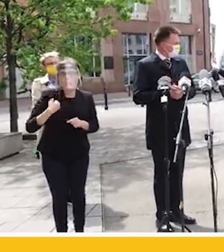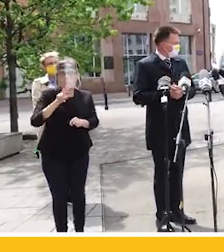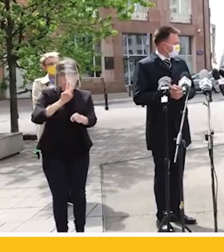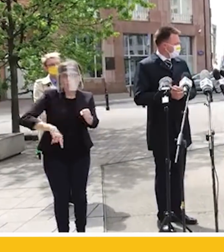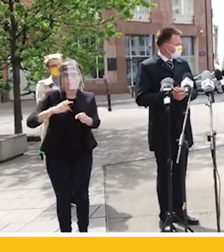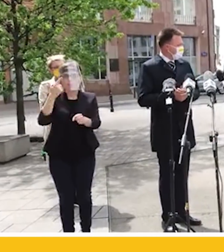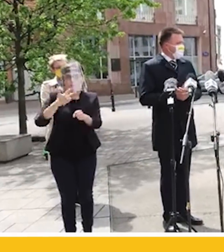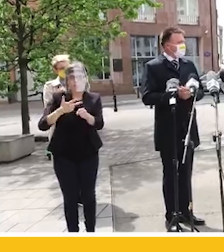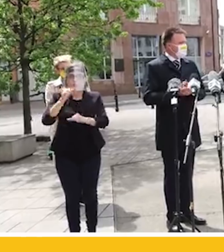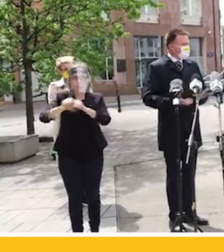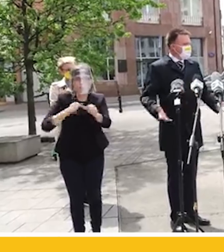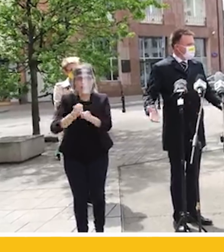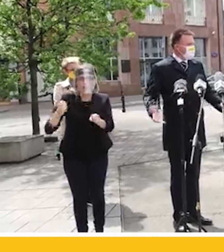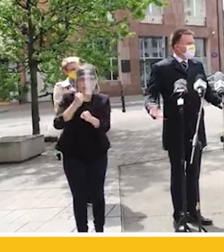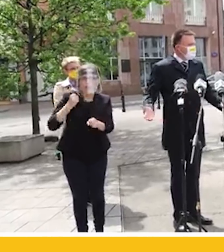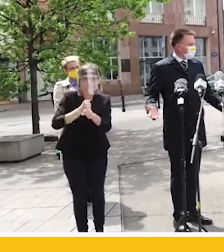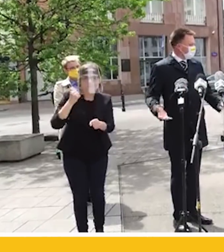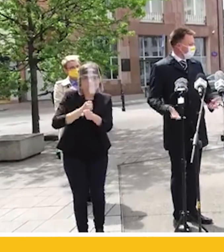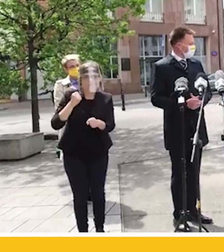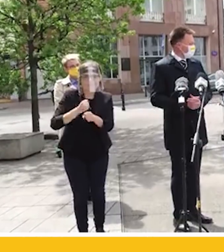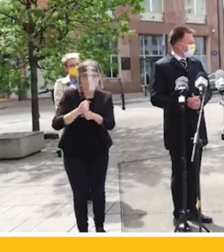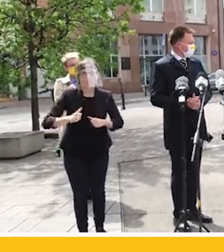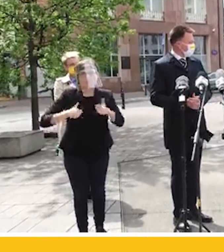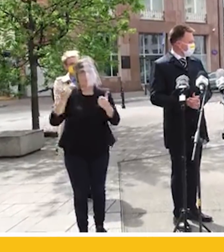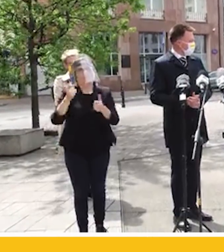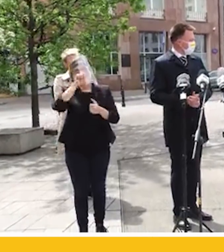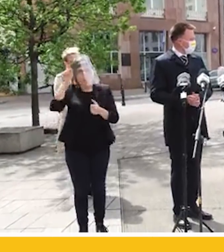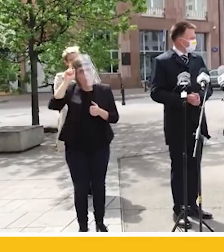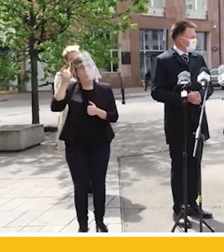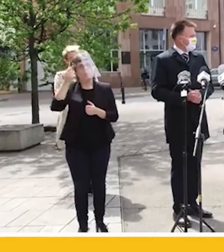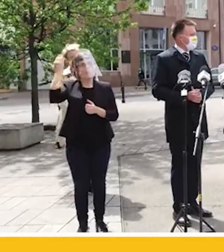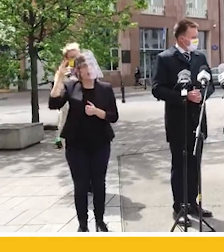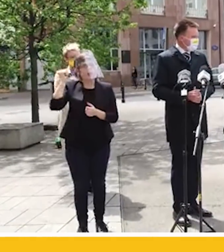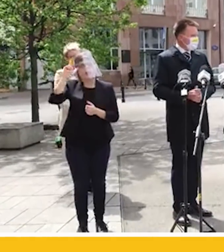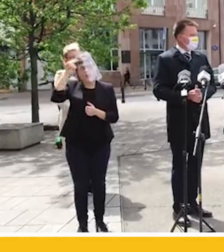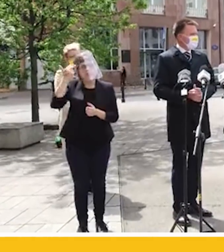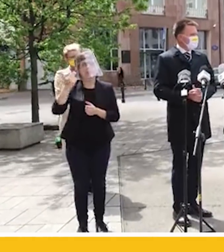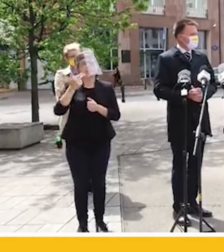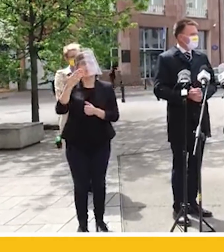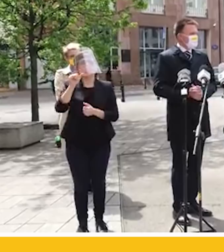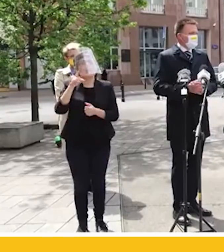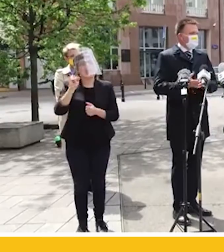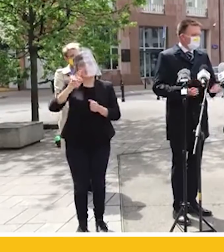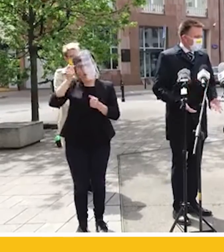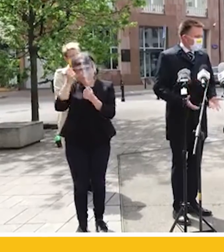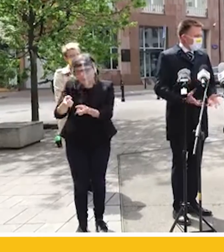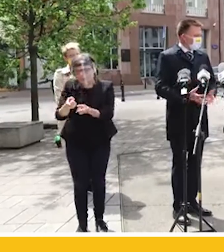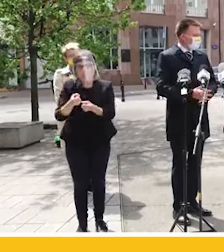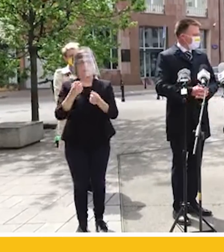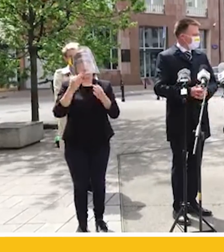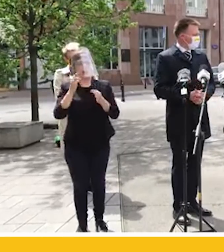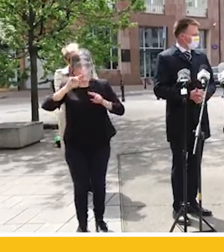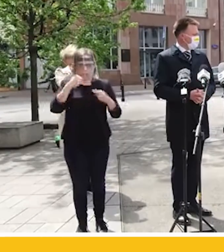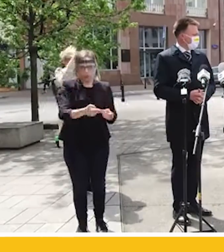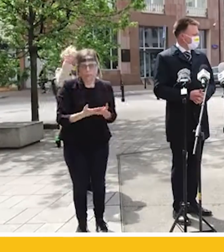się odkleić od tego wizerunku, a teraz znowu ma być milicją, która będzie pałowała przeciwników władzy. Nieadekwatna reakcja. Minister